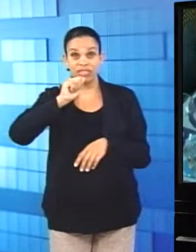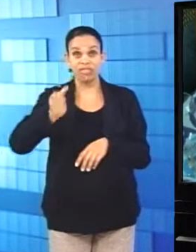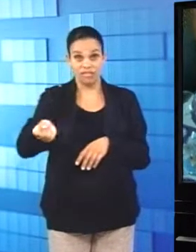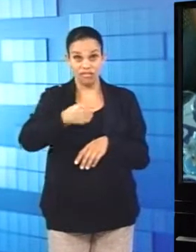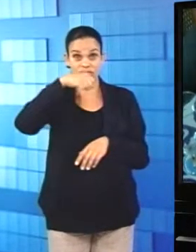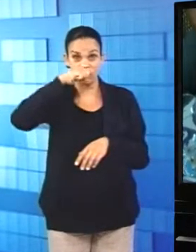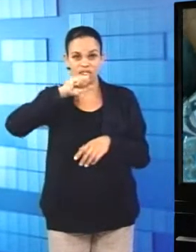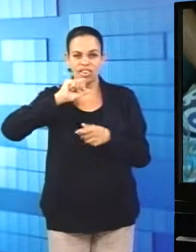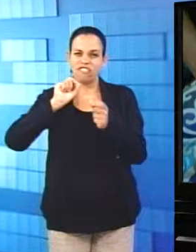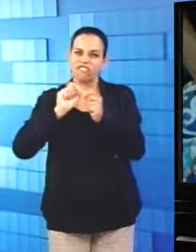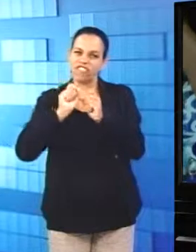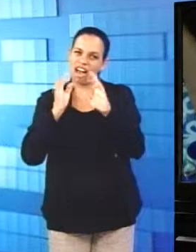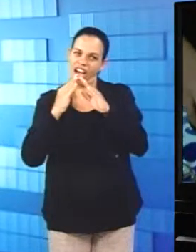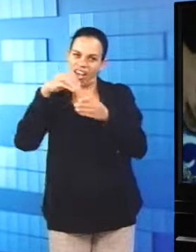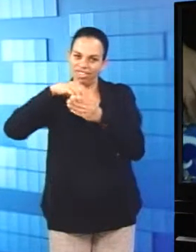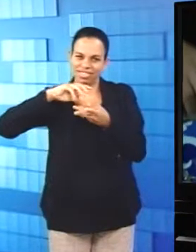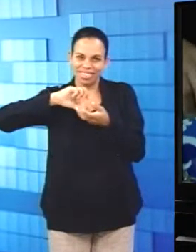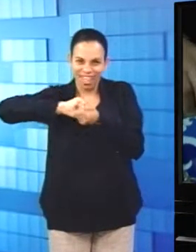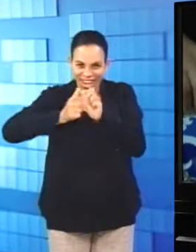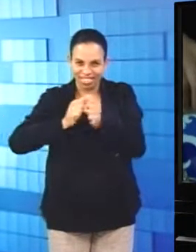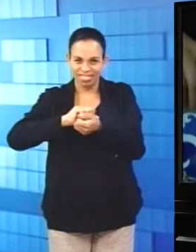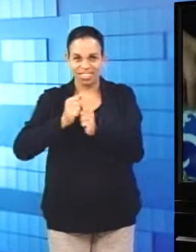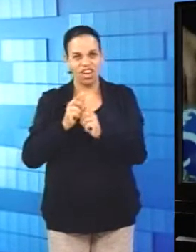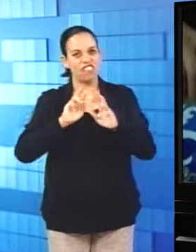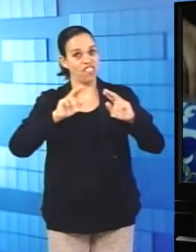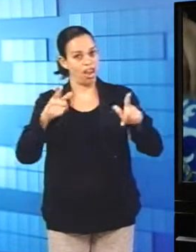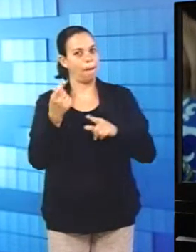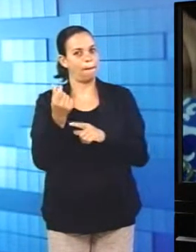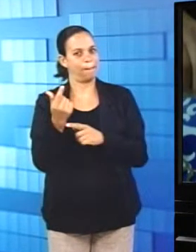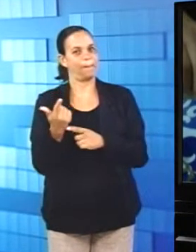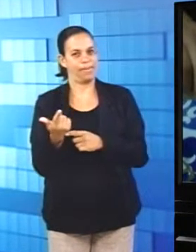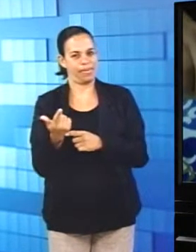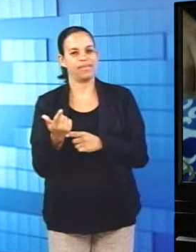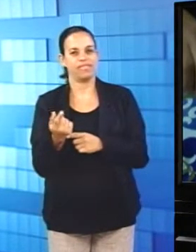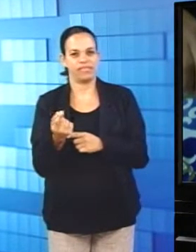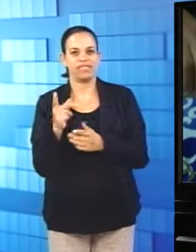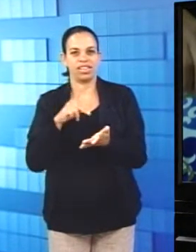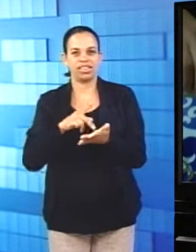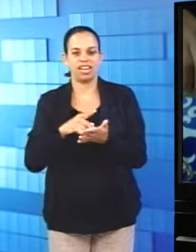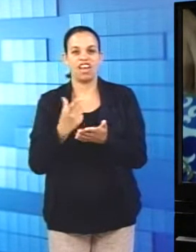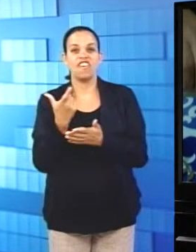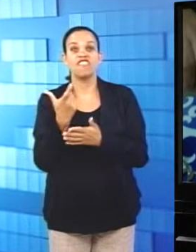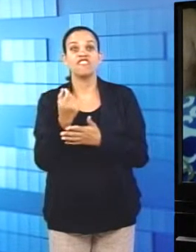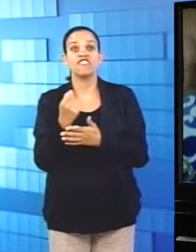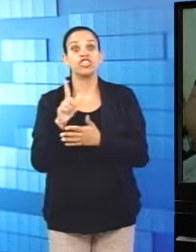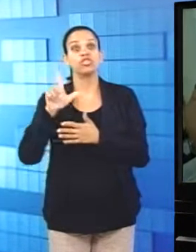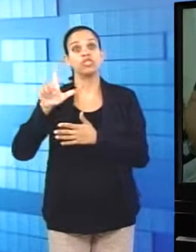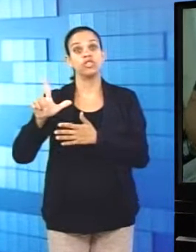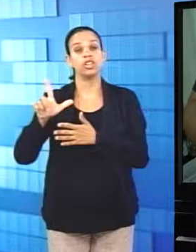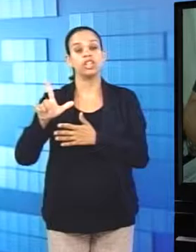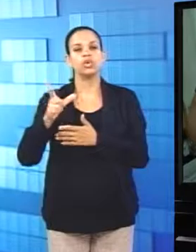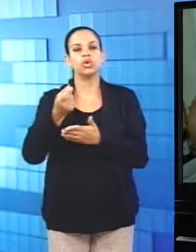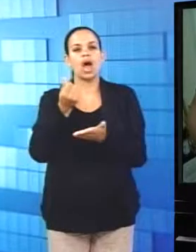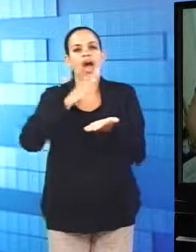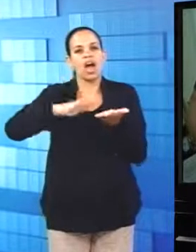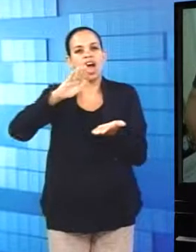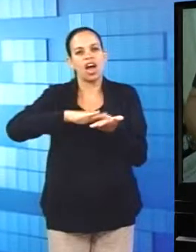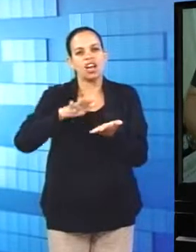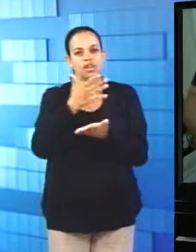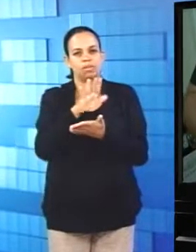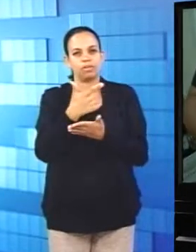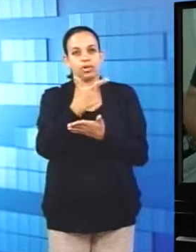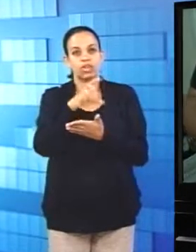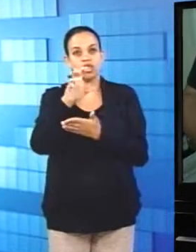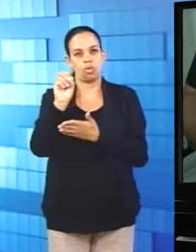claro que há uma grande diferença no preço. Afinal, para se produzir 20 litros dessa cerveja, há um gasto de aproximadamente